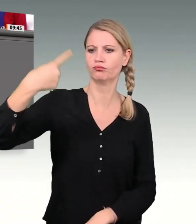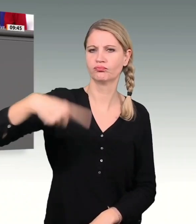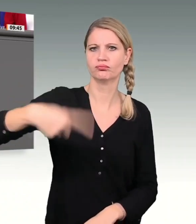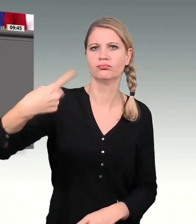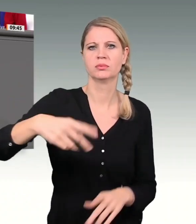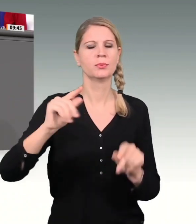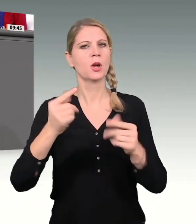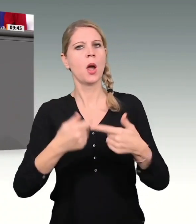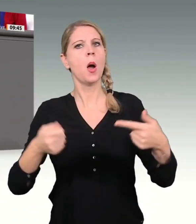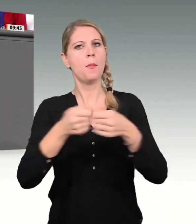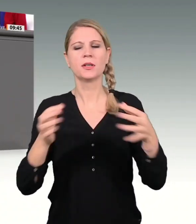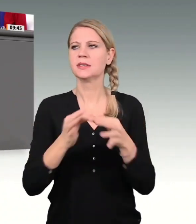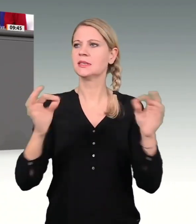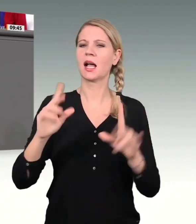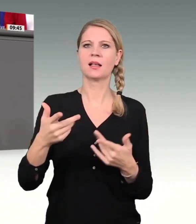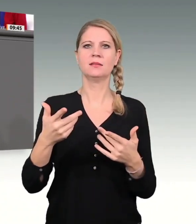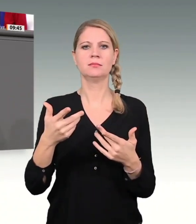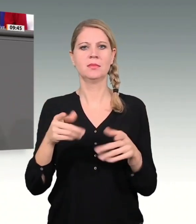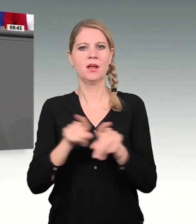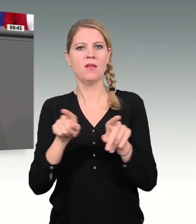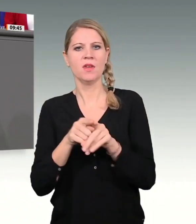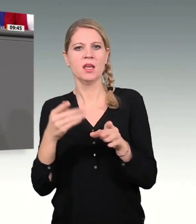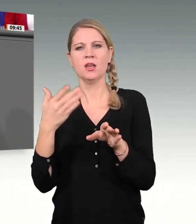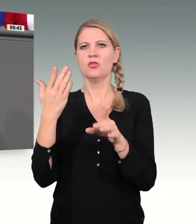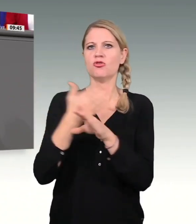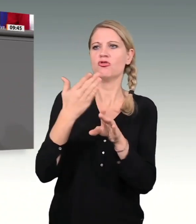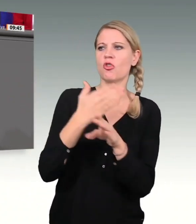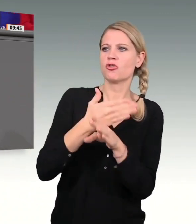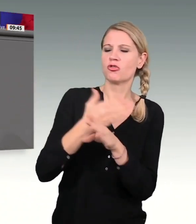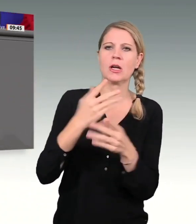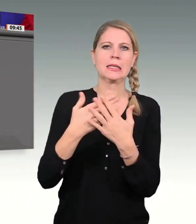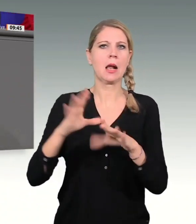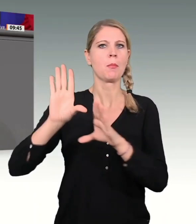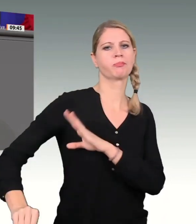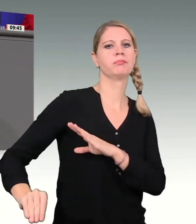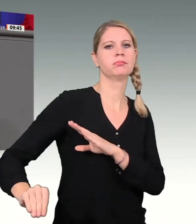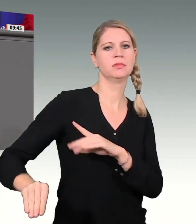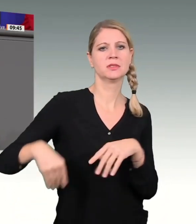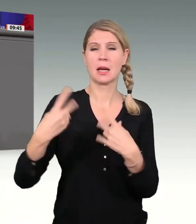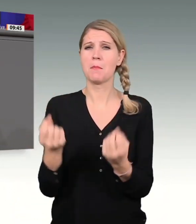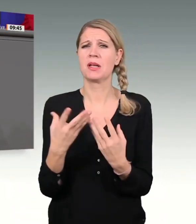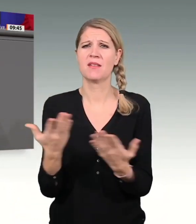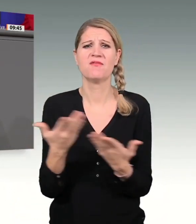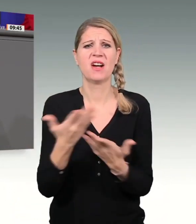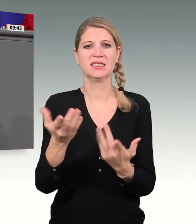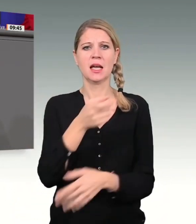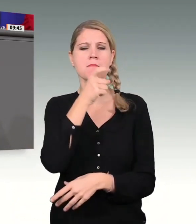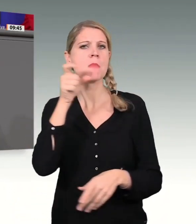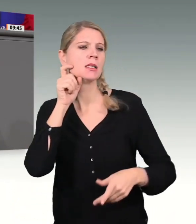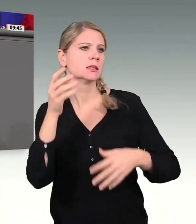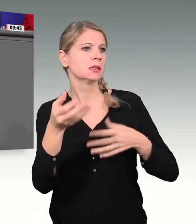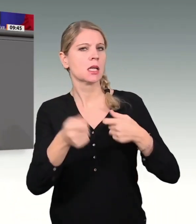das führte. Masken-Dealer schossen wie Pilze aus dem Boden. Und in der Unionsfraktion konnten wir Anzeichen von Clan